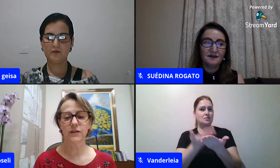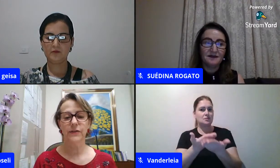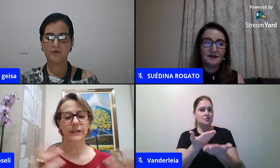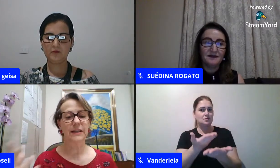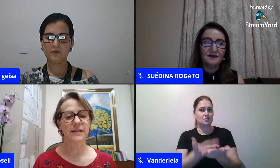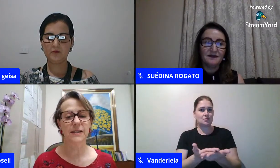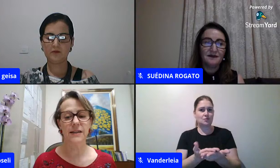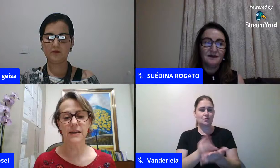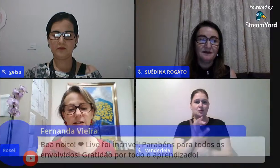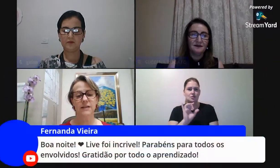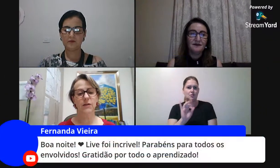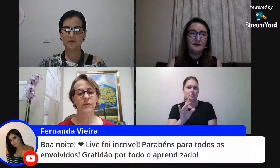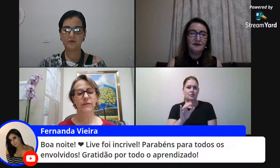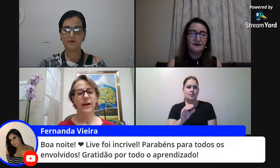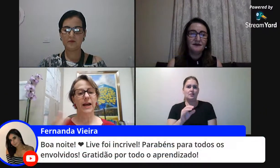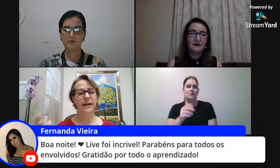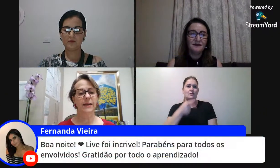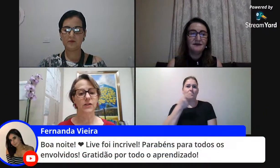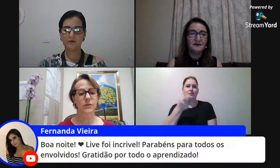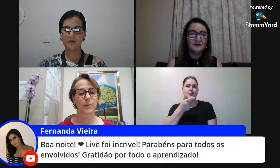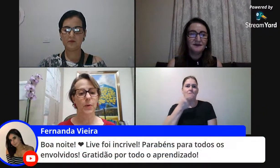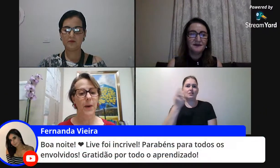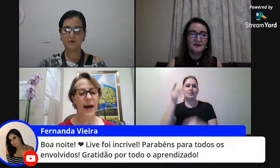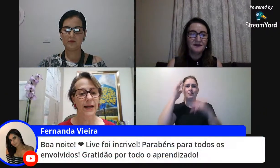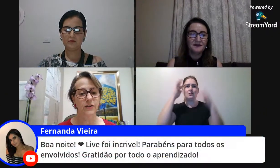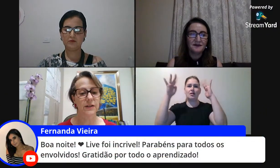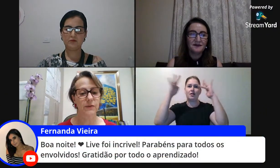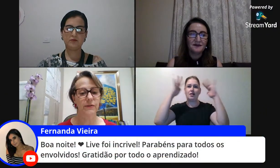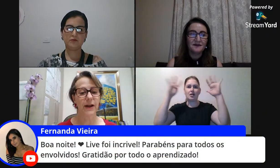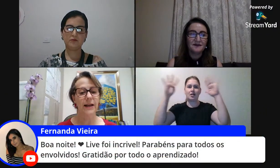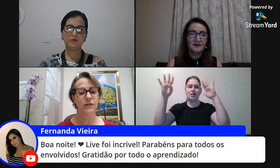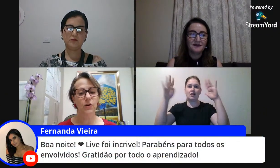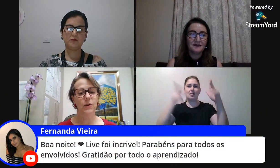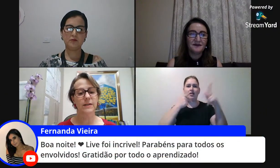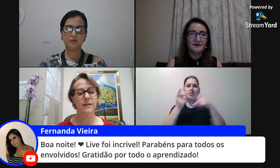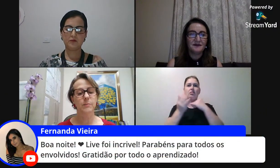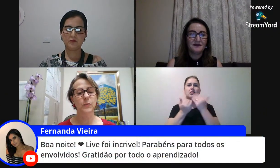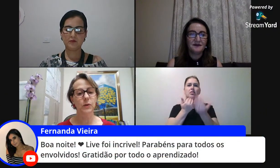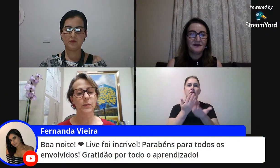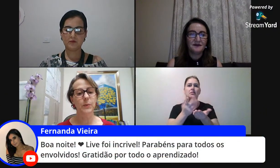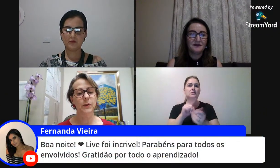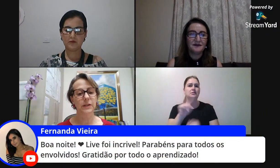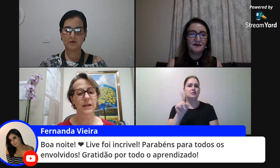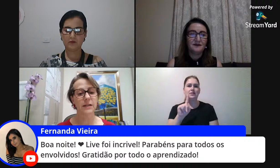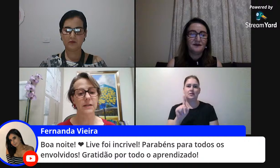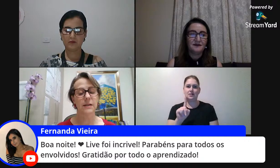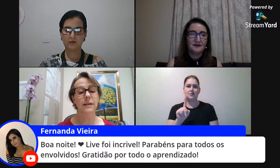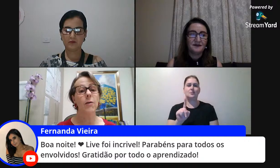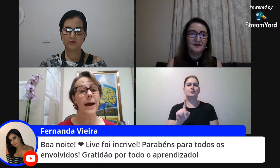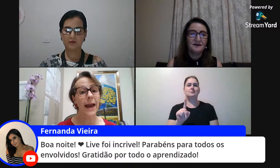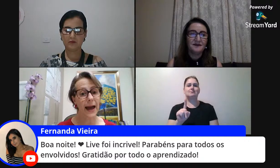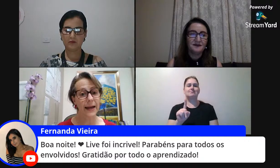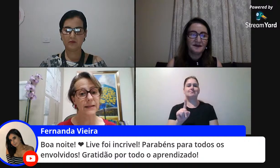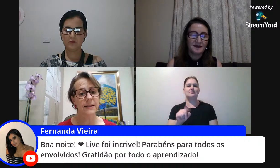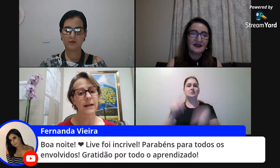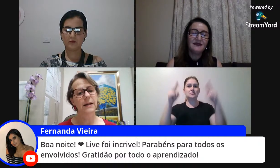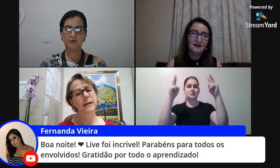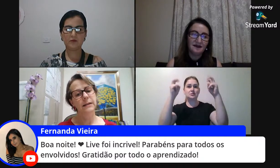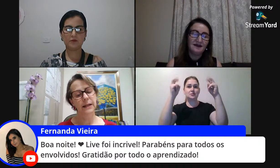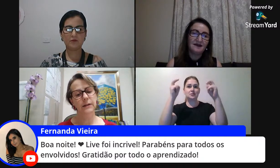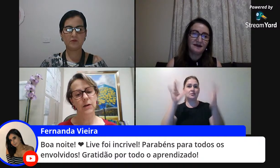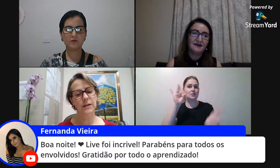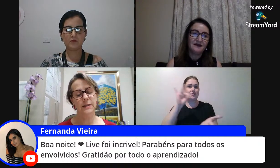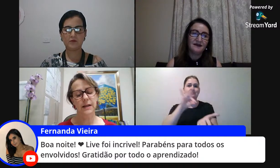aqui de fantasias não vem falar aqui de bobagens vão falar de coisas muito importantes e tão reais